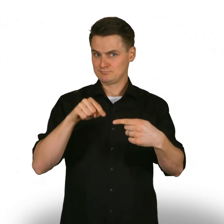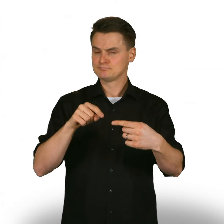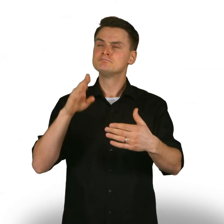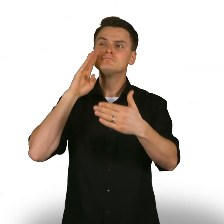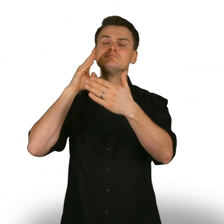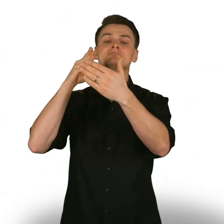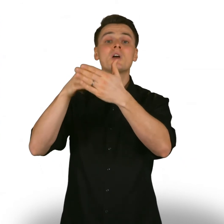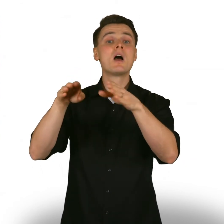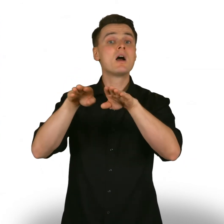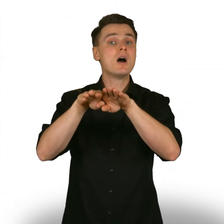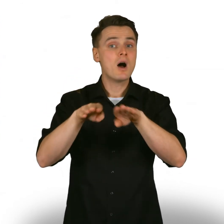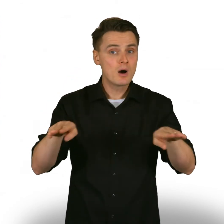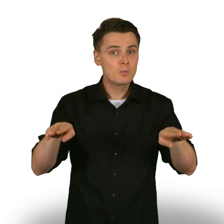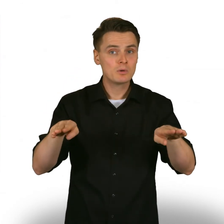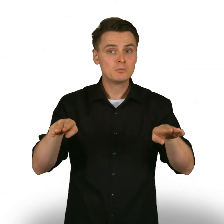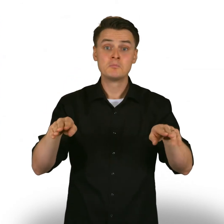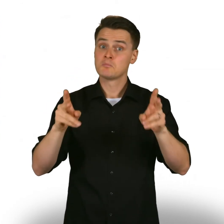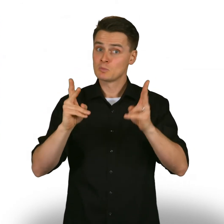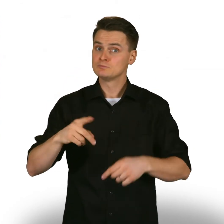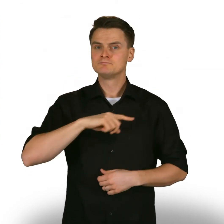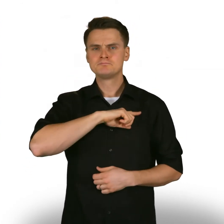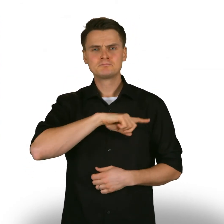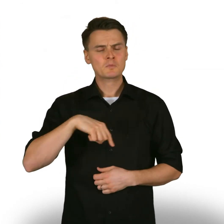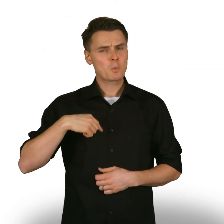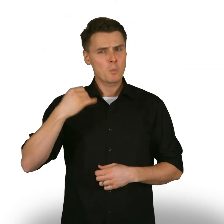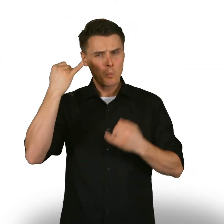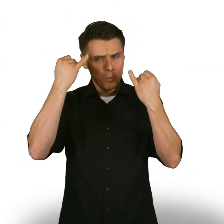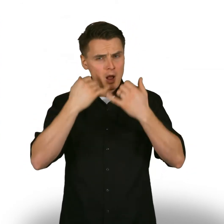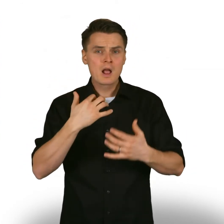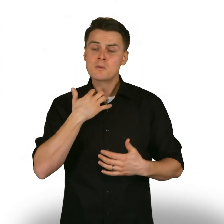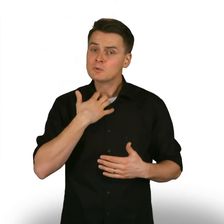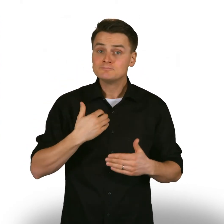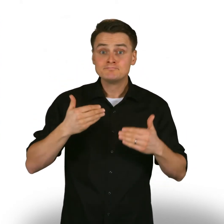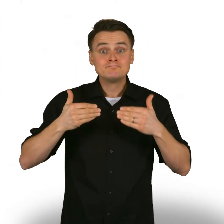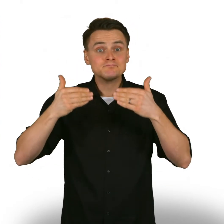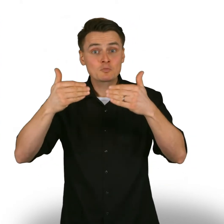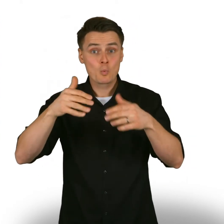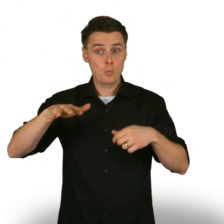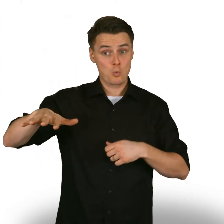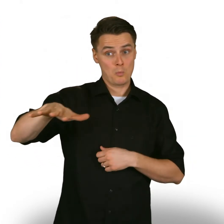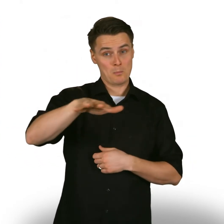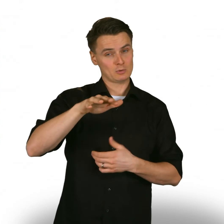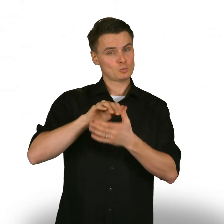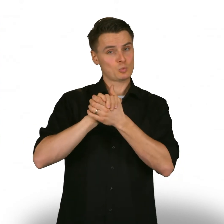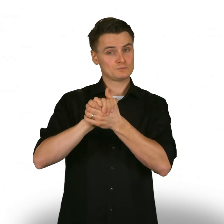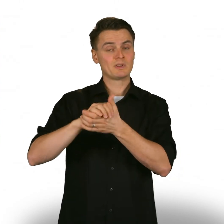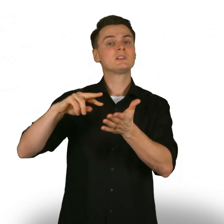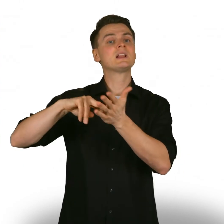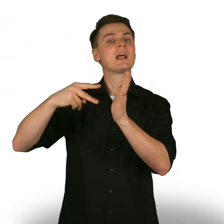politiikkaa ja kehittää kunnianhimoisesti ympäristöystävällistä teknologiaa.